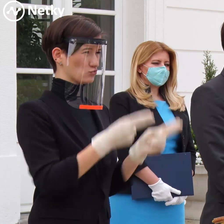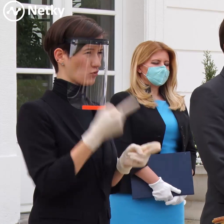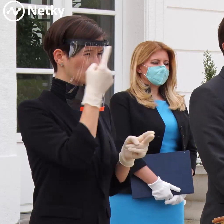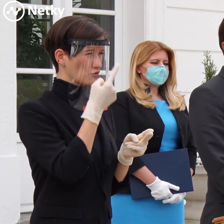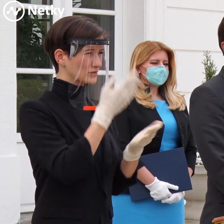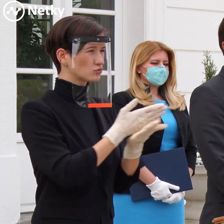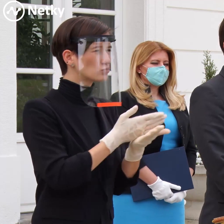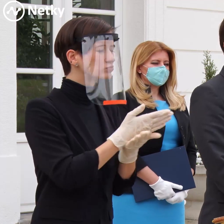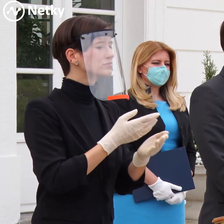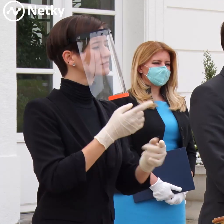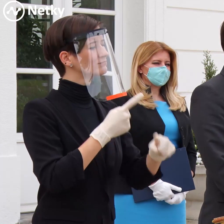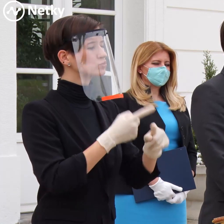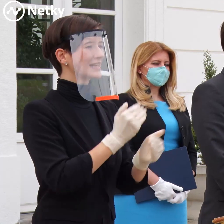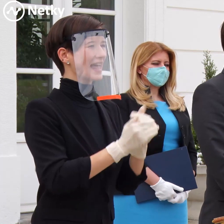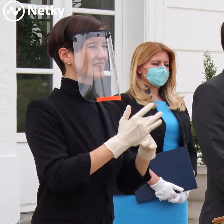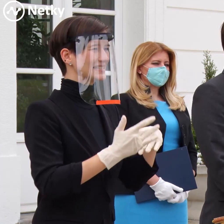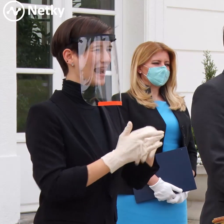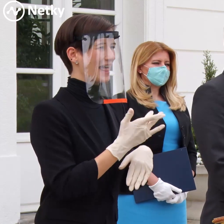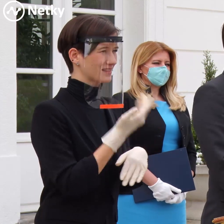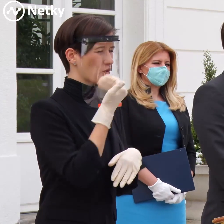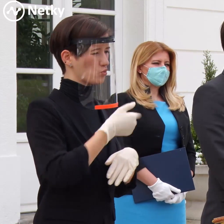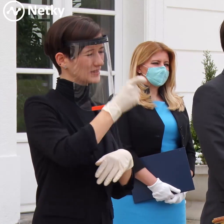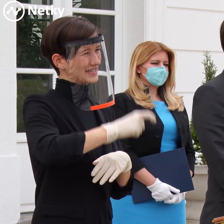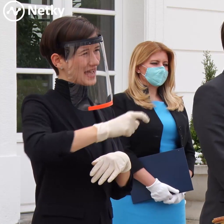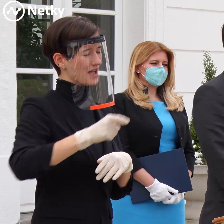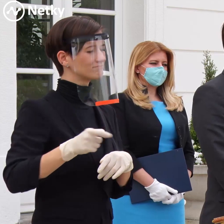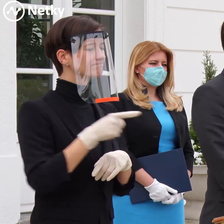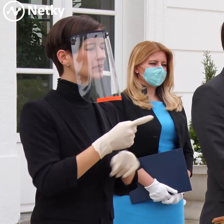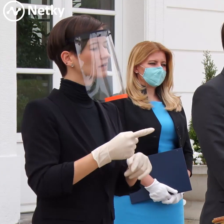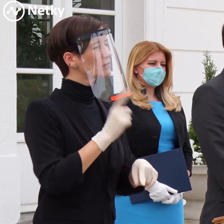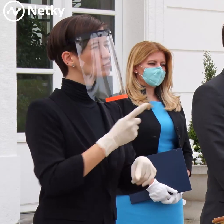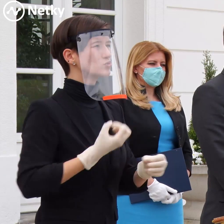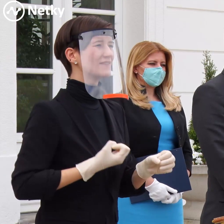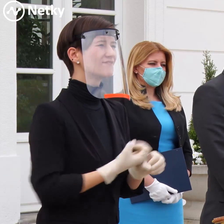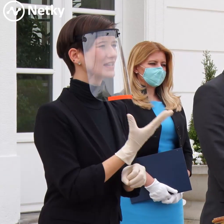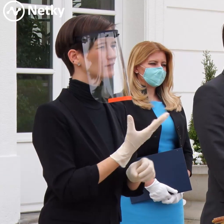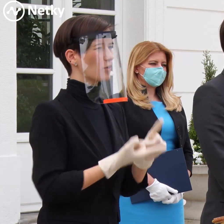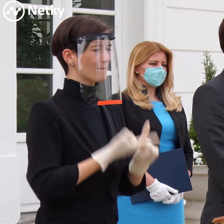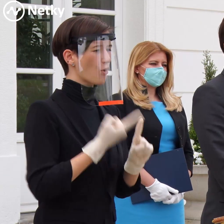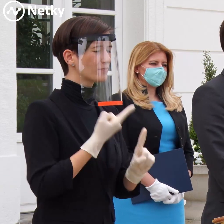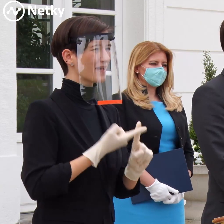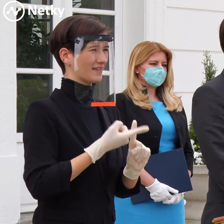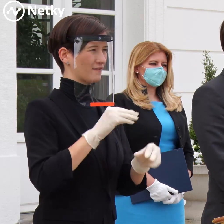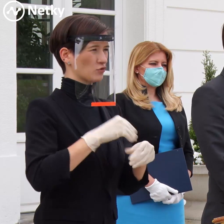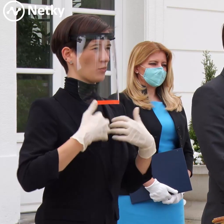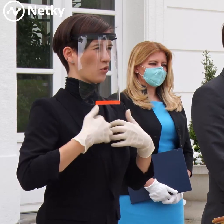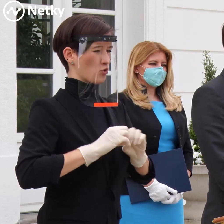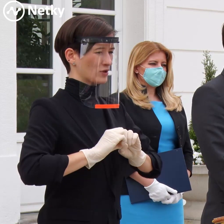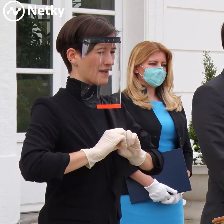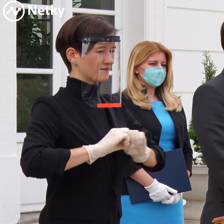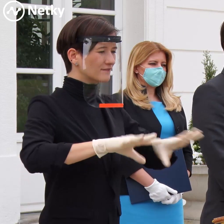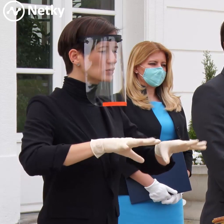ochrániť, ako im vytvoriť naozaj podmienky tak, aby mohli cez túto koronakrízu prejsť bez